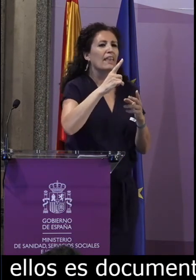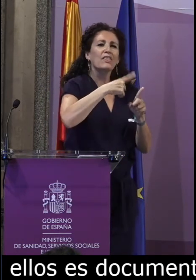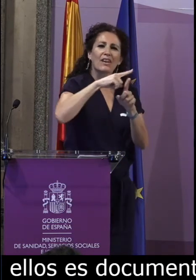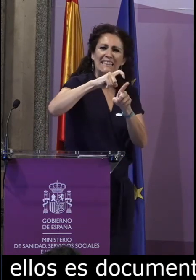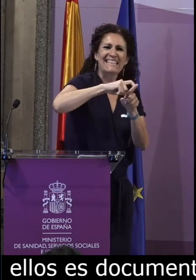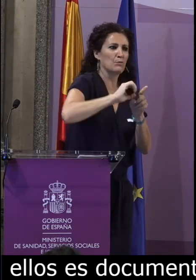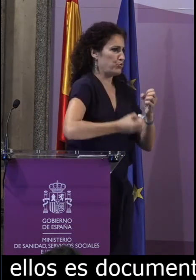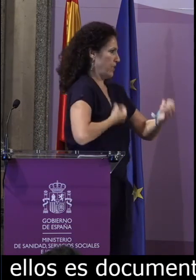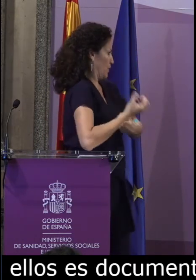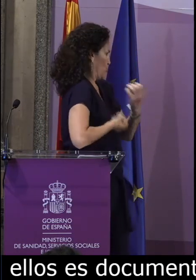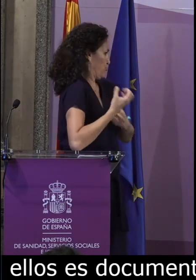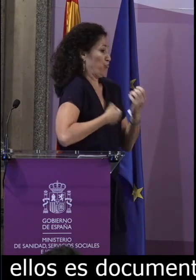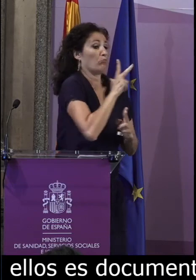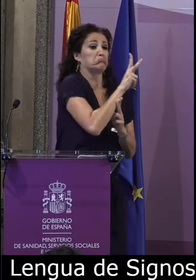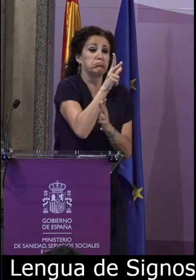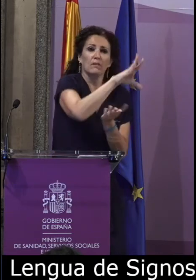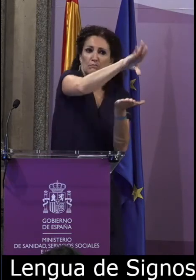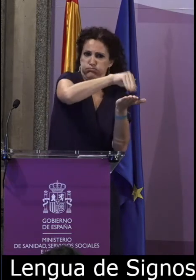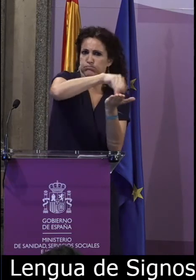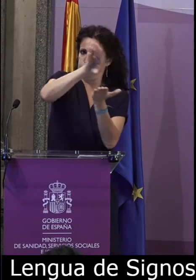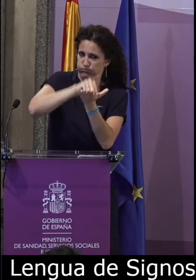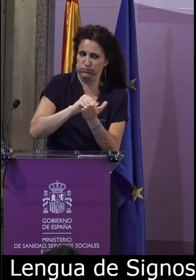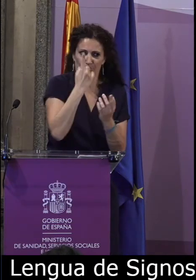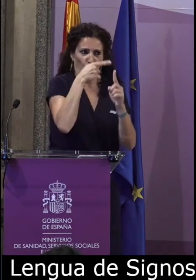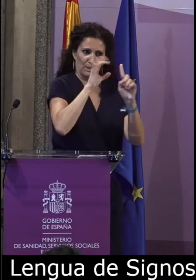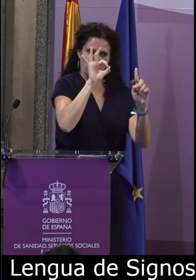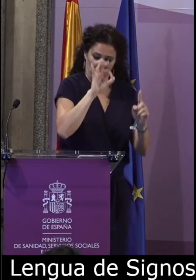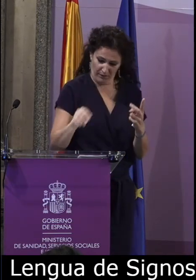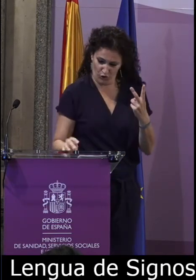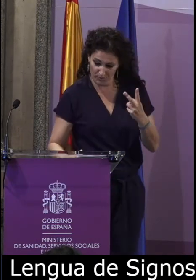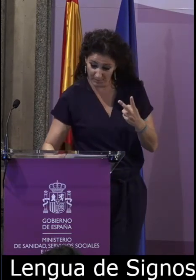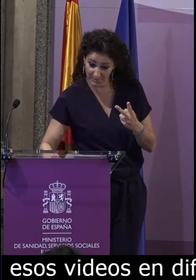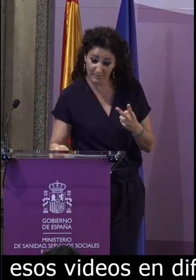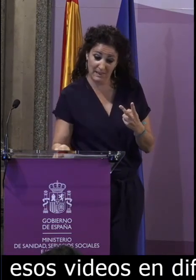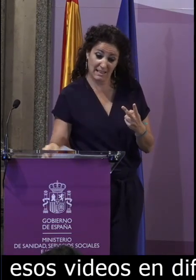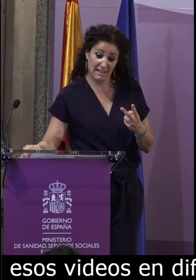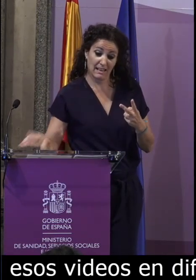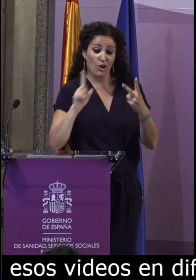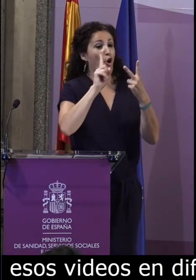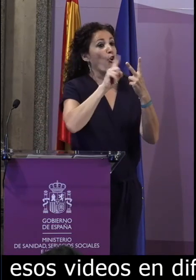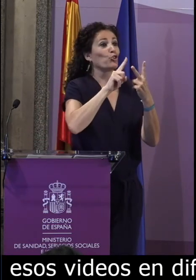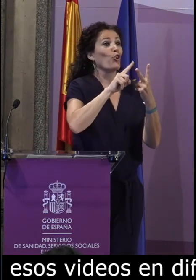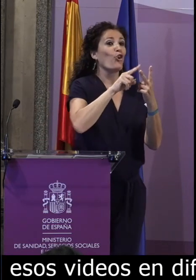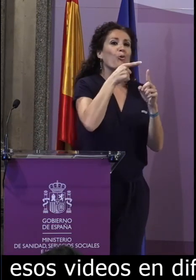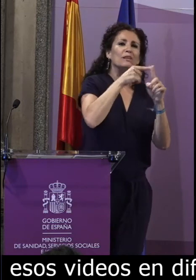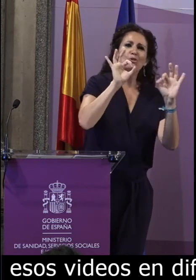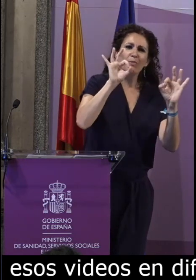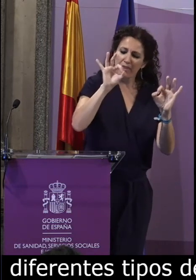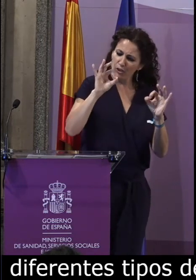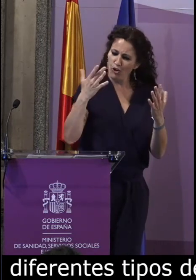vídeos en diferentes franjas de edad, diferentes tipos de discursos, diferentes informantes signantes.